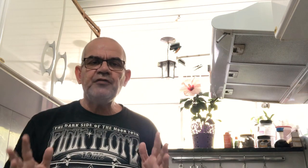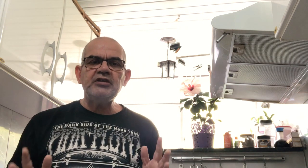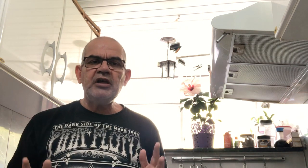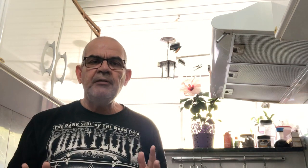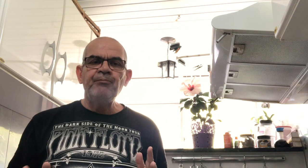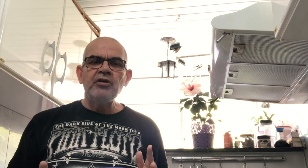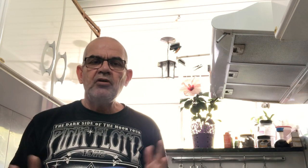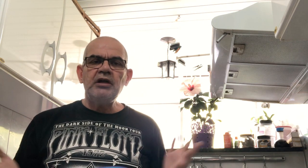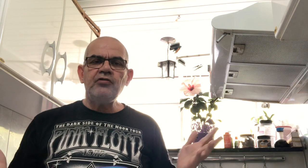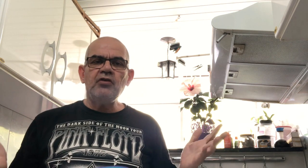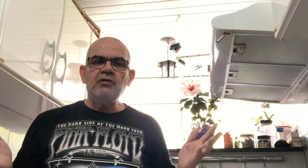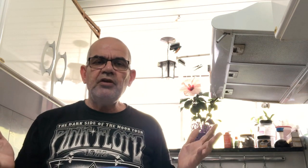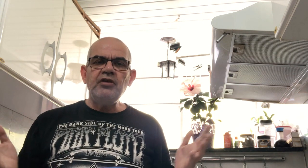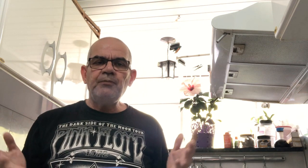fazer... Olha só, um exemplo.